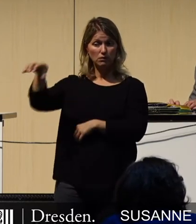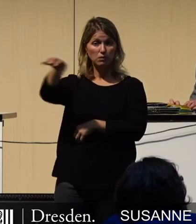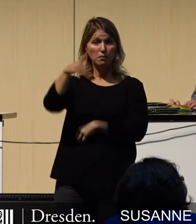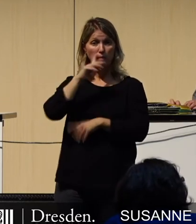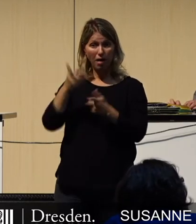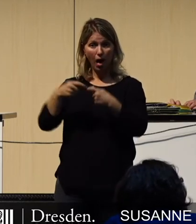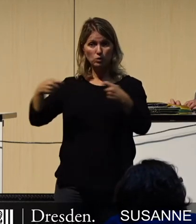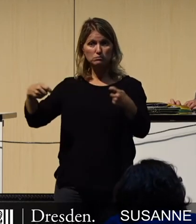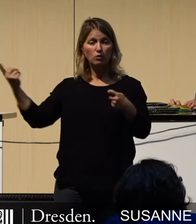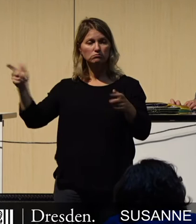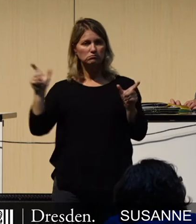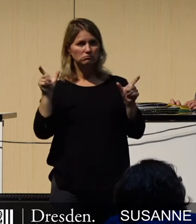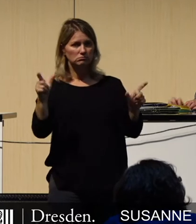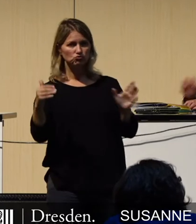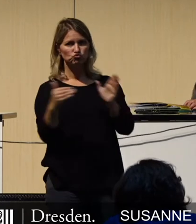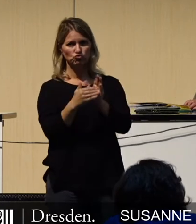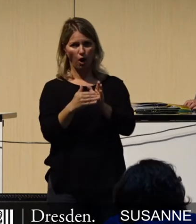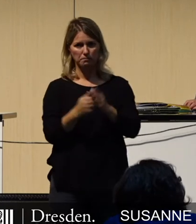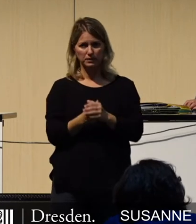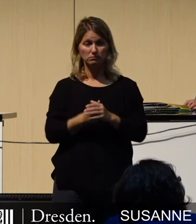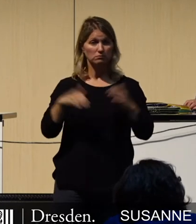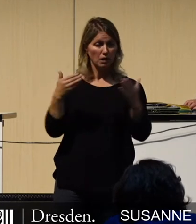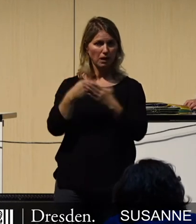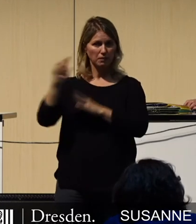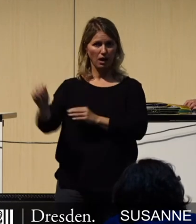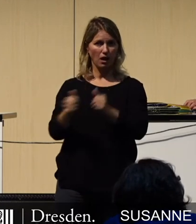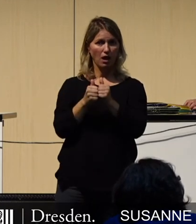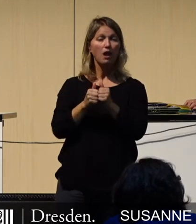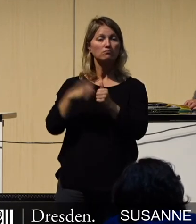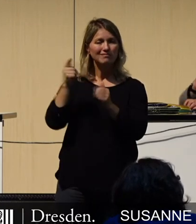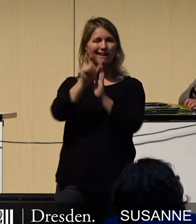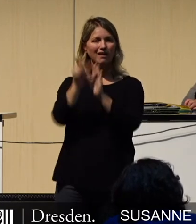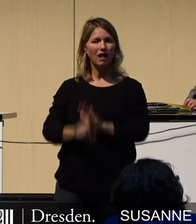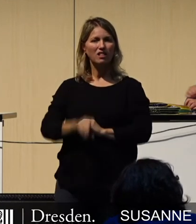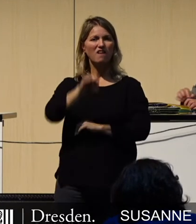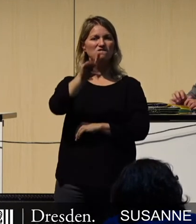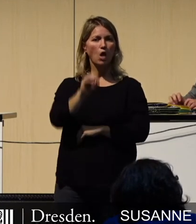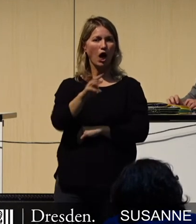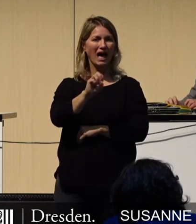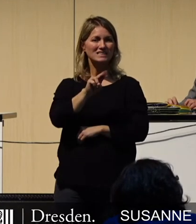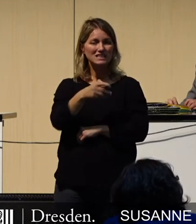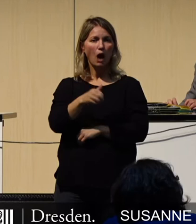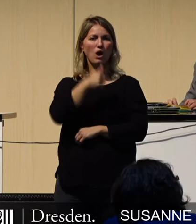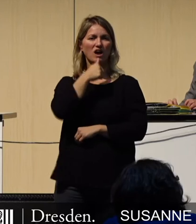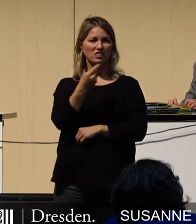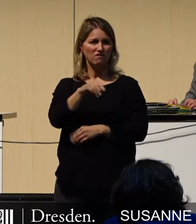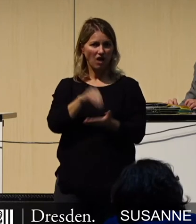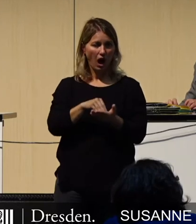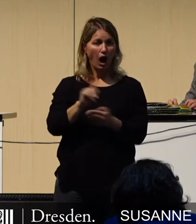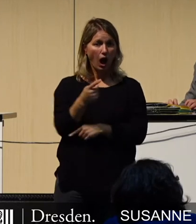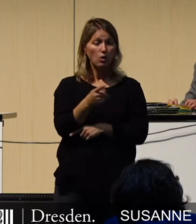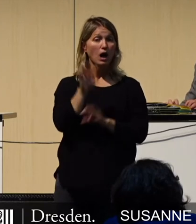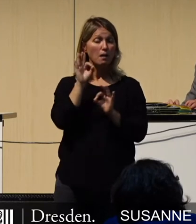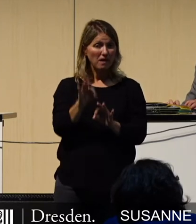gestoppt. Dazu gehört unter anderem unsere Partnerstadt Florenz, es gehört Genf dazu und man höre und staune, es gehört auch die